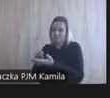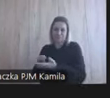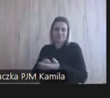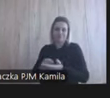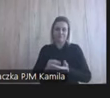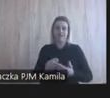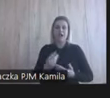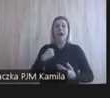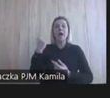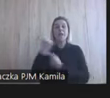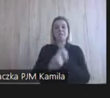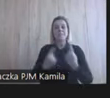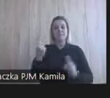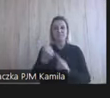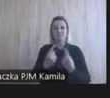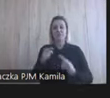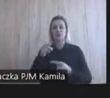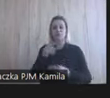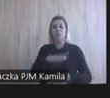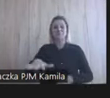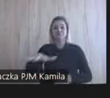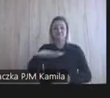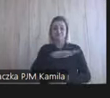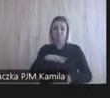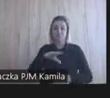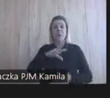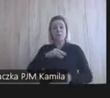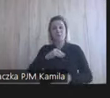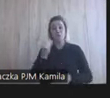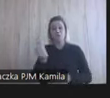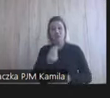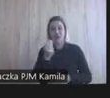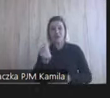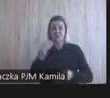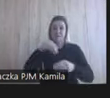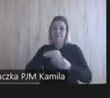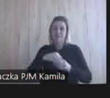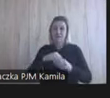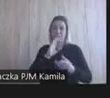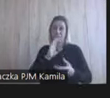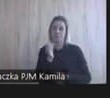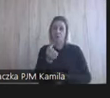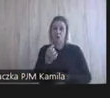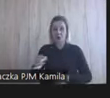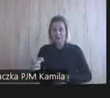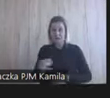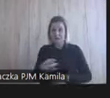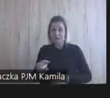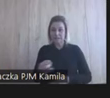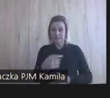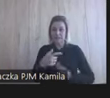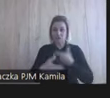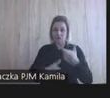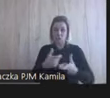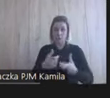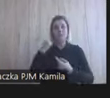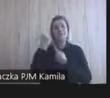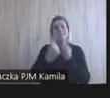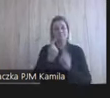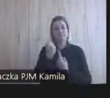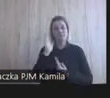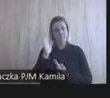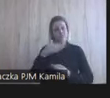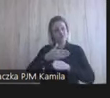w takim obszarze można by jeszcze wprowadzić pewien element gry. To jest coś, na co myślę, że będziemy dalej szukać środków.